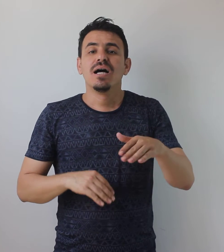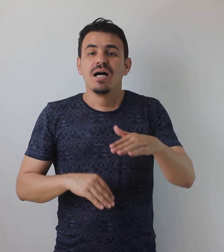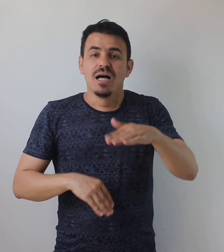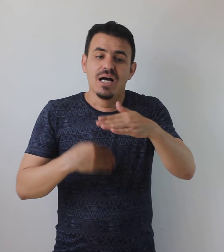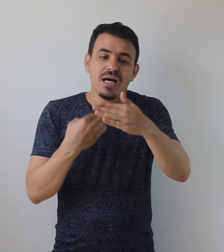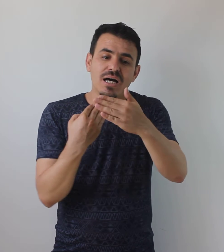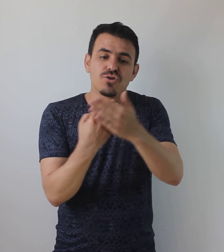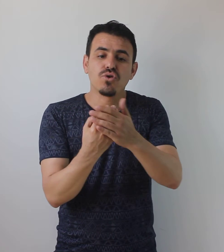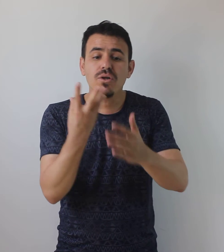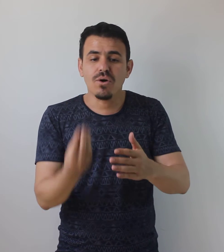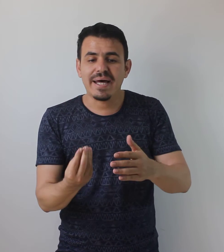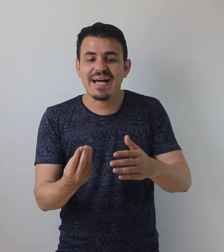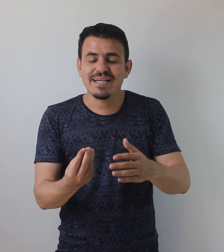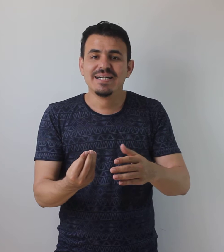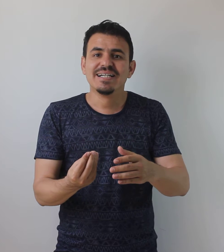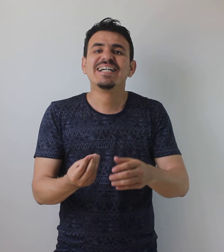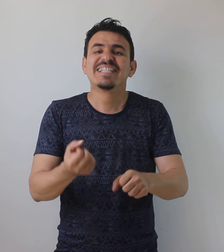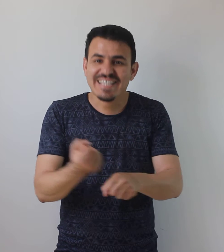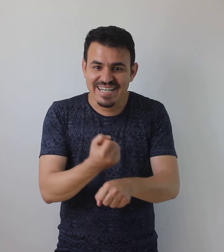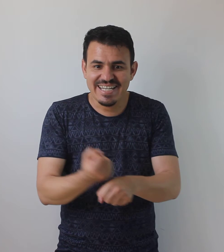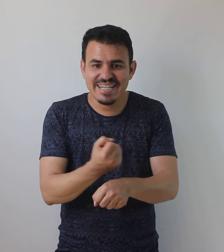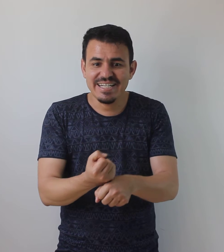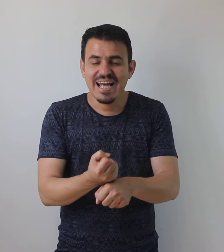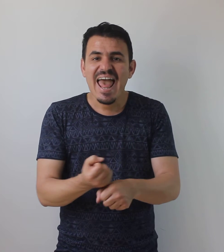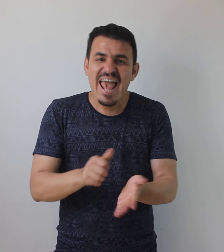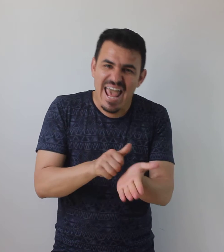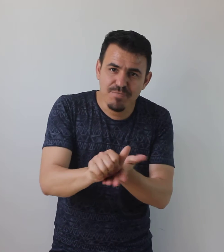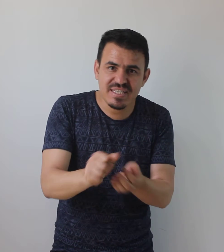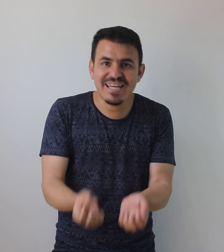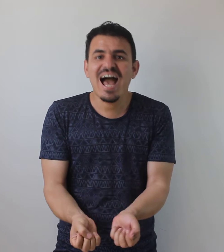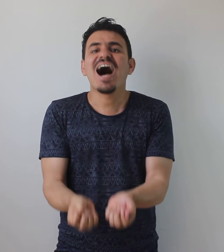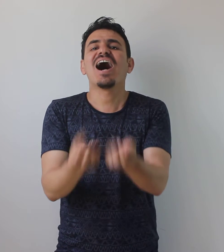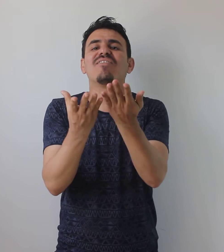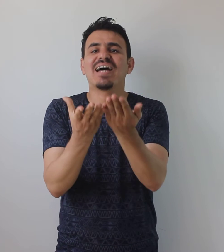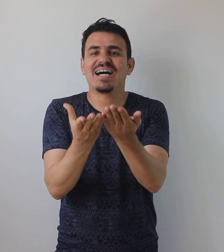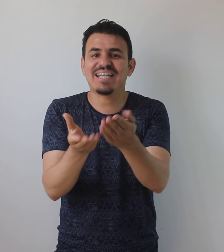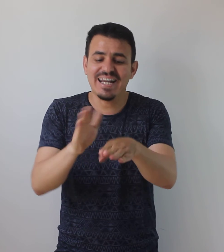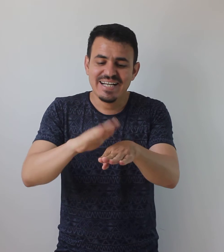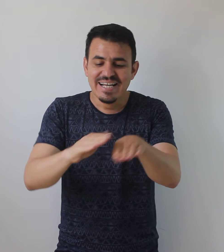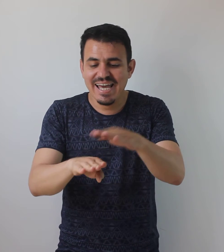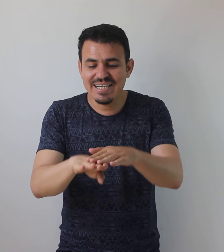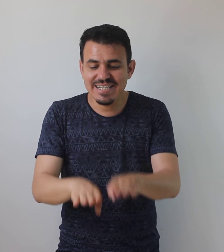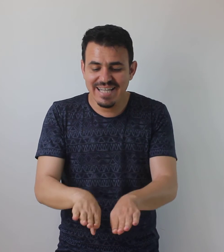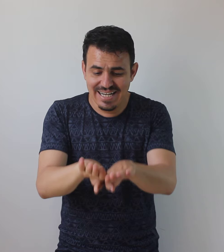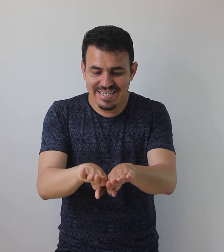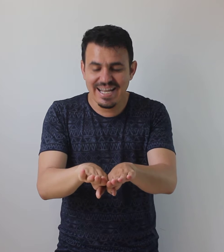Son olarak taşların hepsini havaya atar, elinin tersiyle